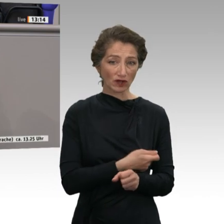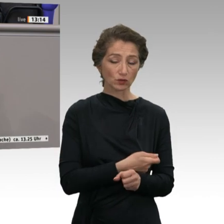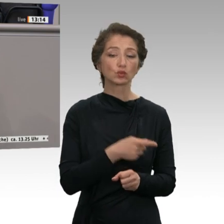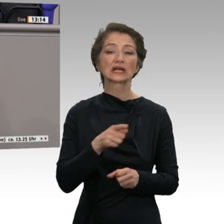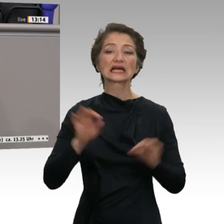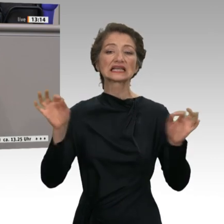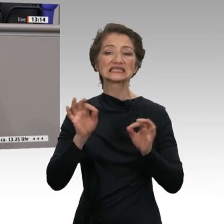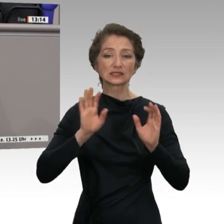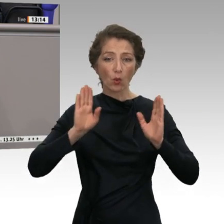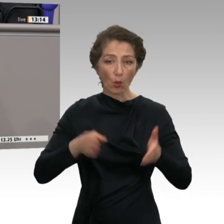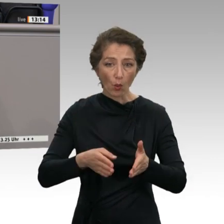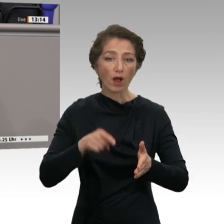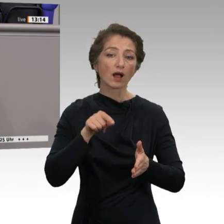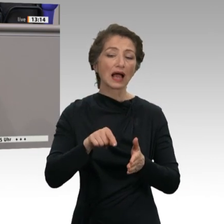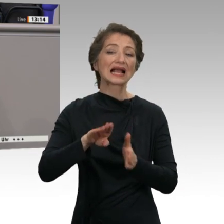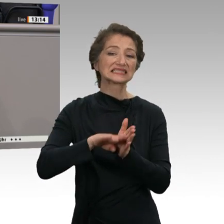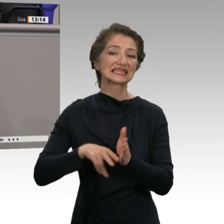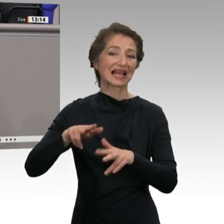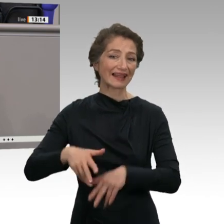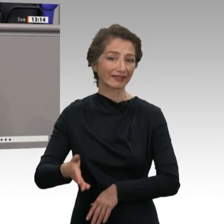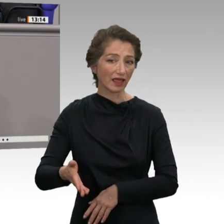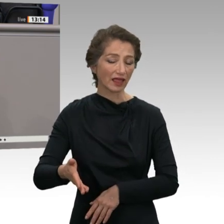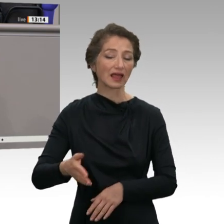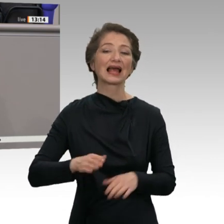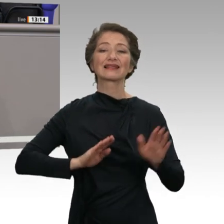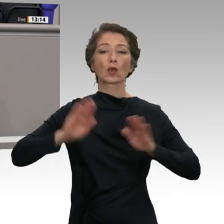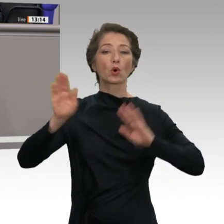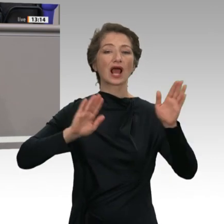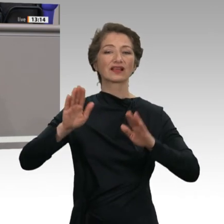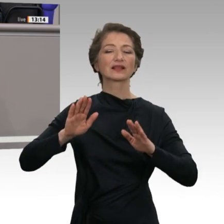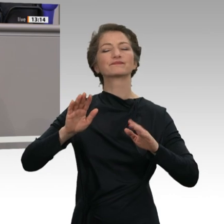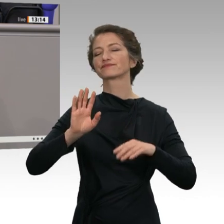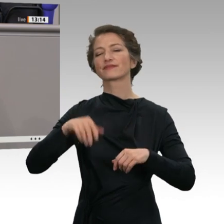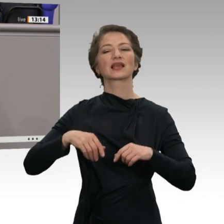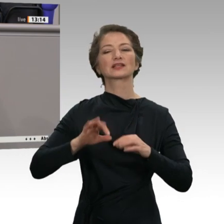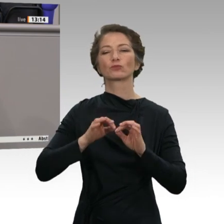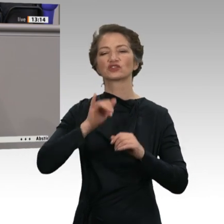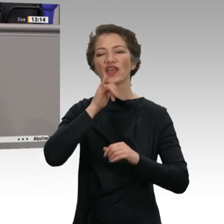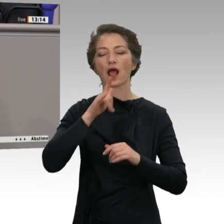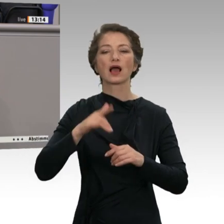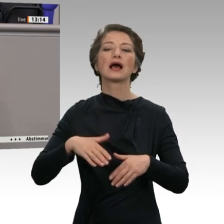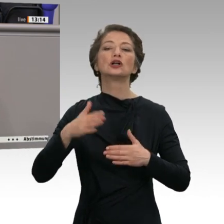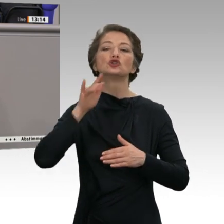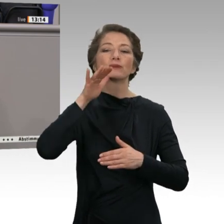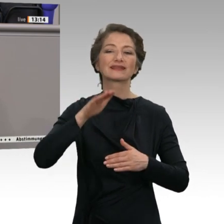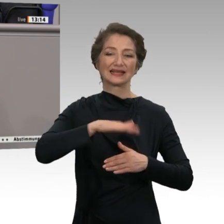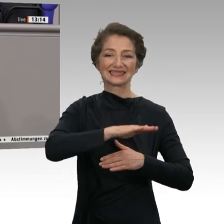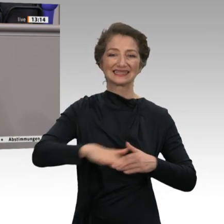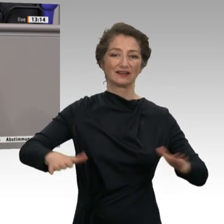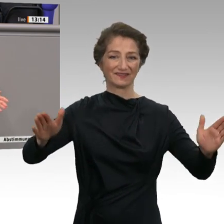auf die gesetzliche Rente führt, dass die demografische Entwicklung ein Mehrsäulenmodell umso wichtiger macht, all